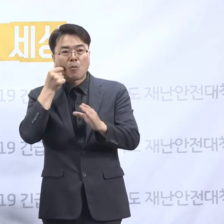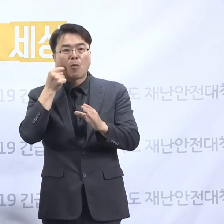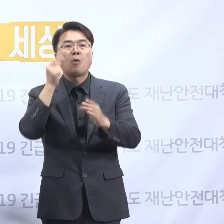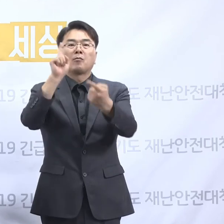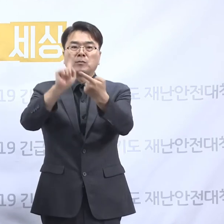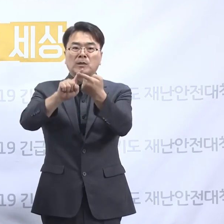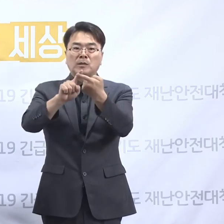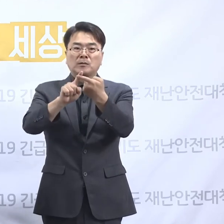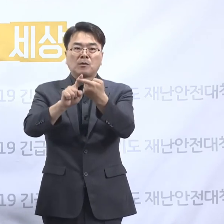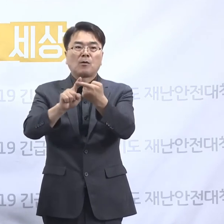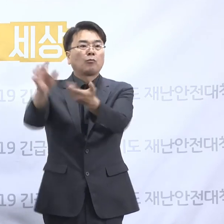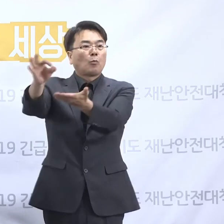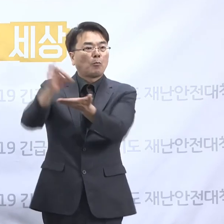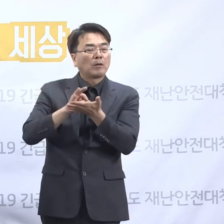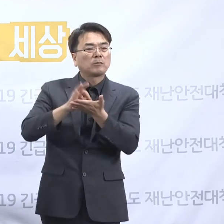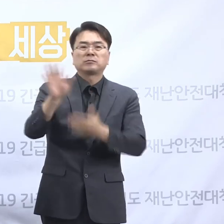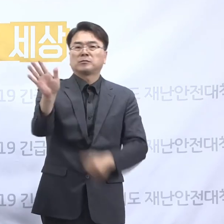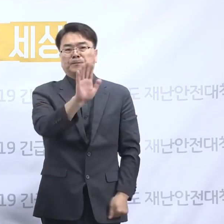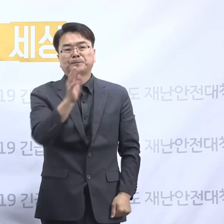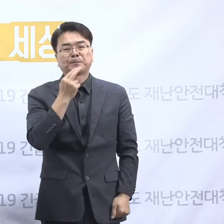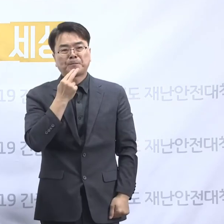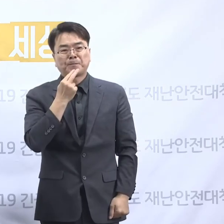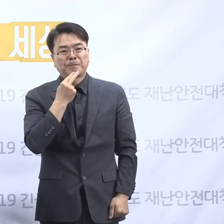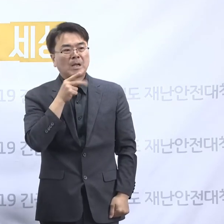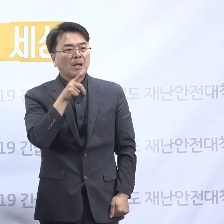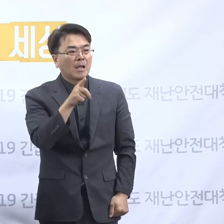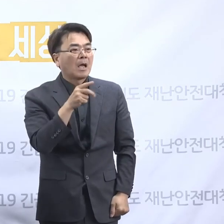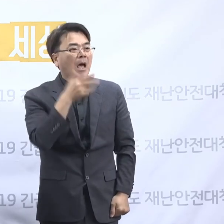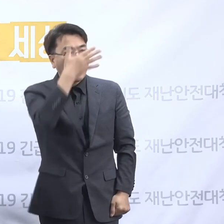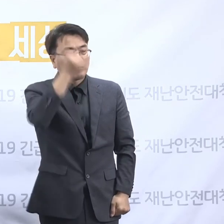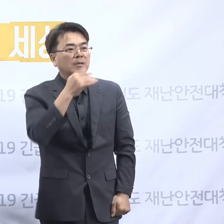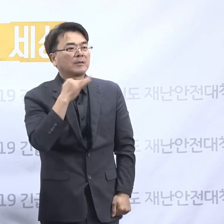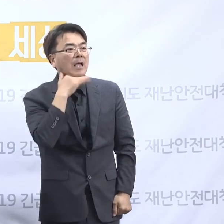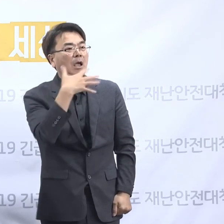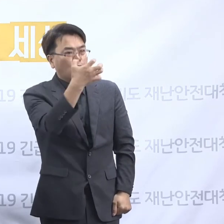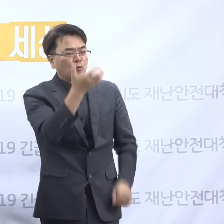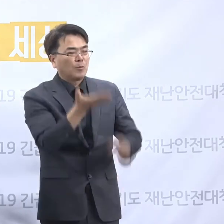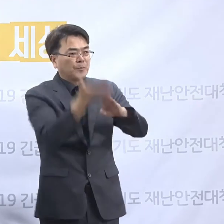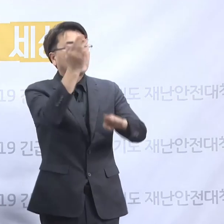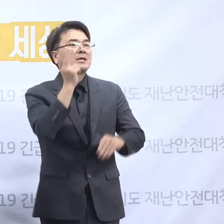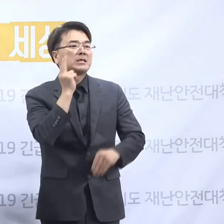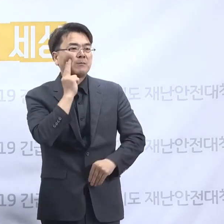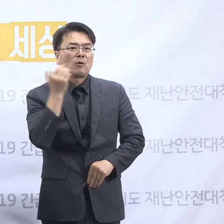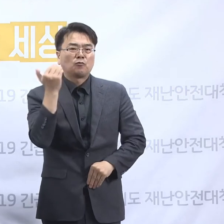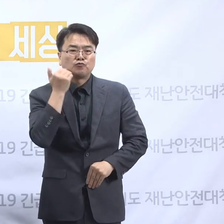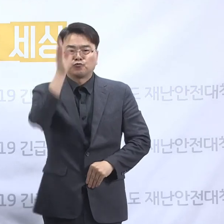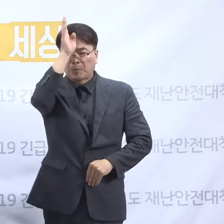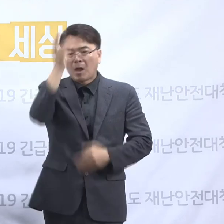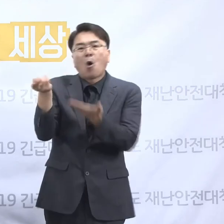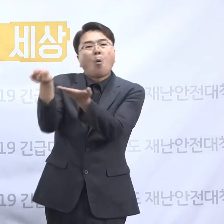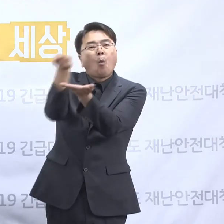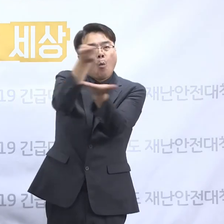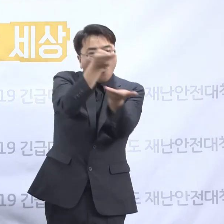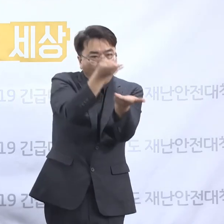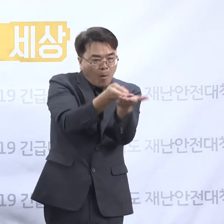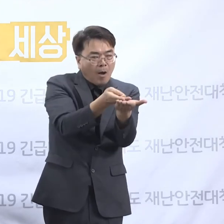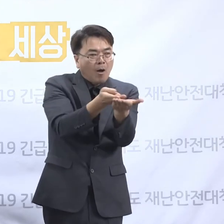못하였습니다. 할머니들은 90세 이상의 초고령이고 일부는 와상상태에 있음에도 불구하고